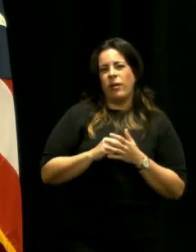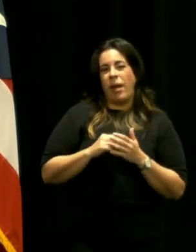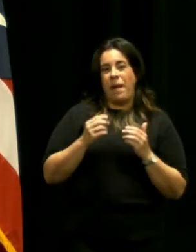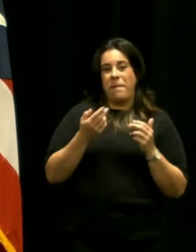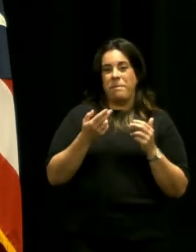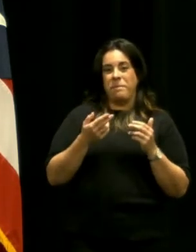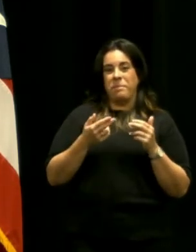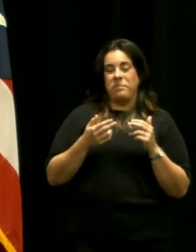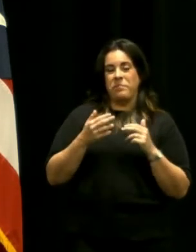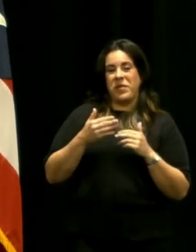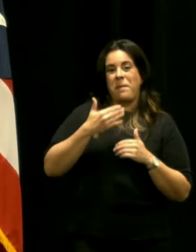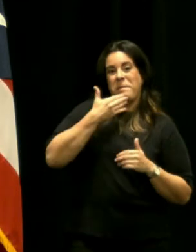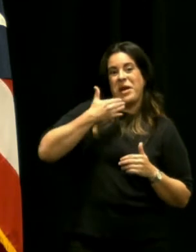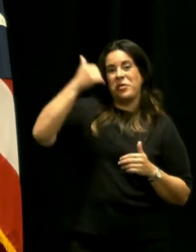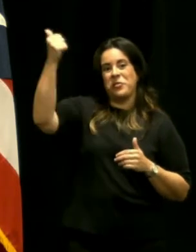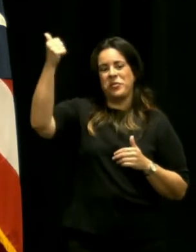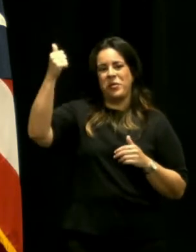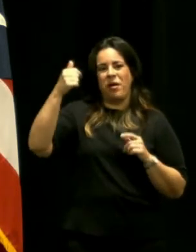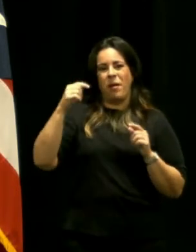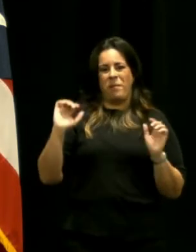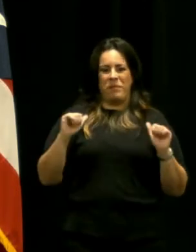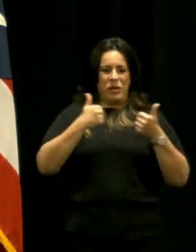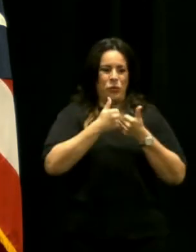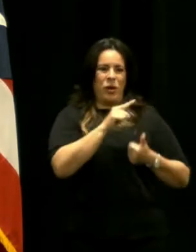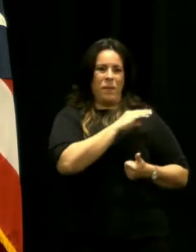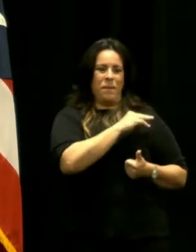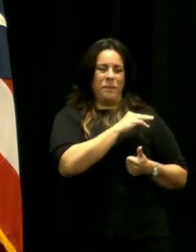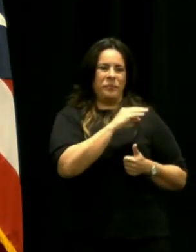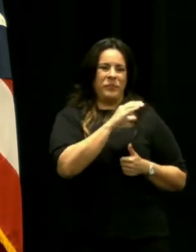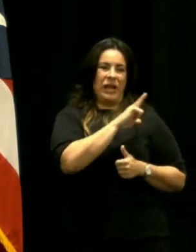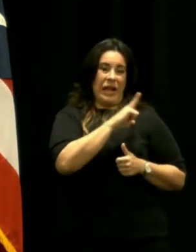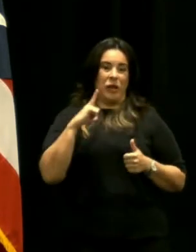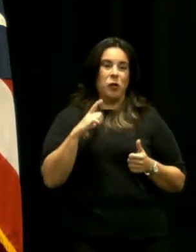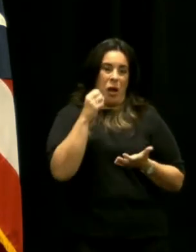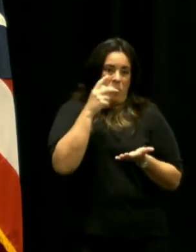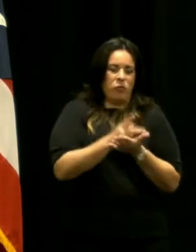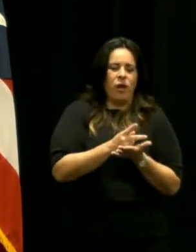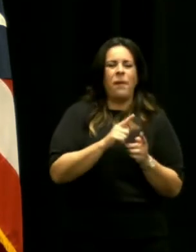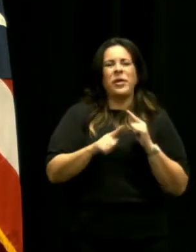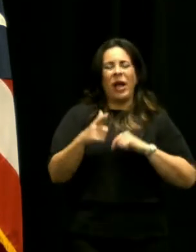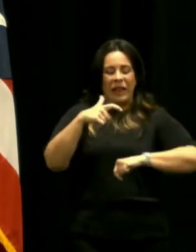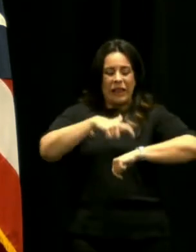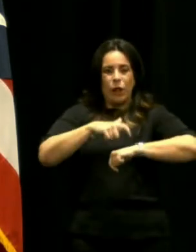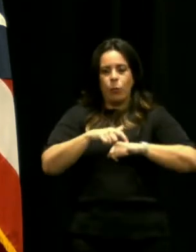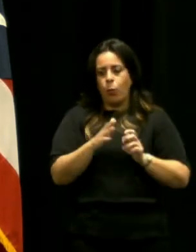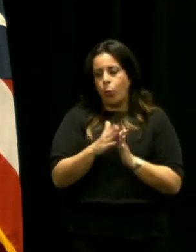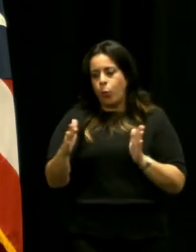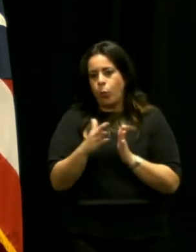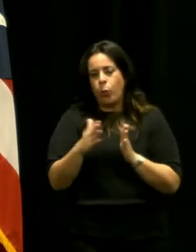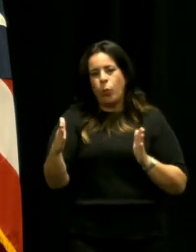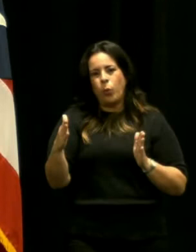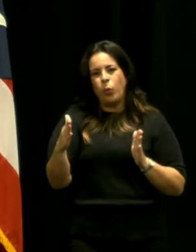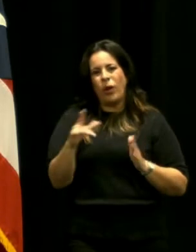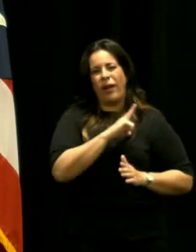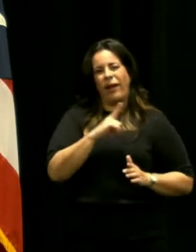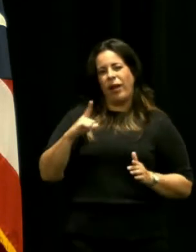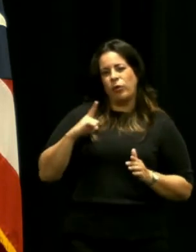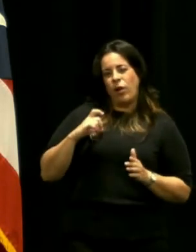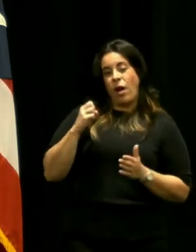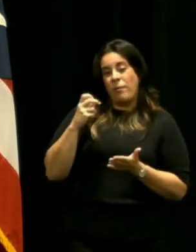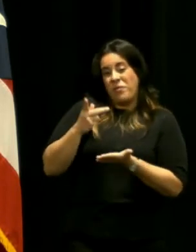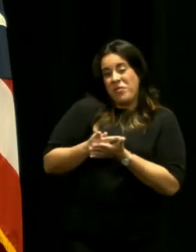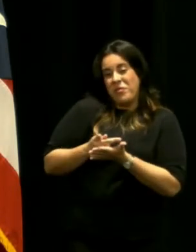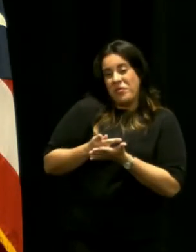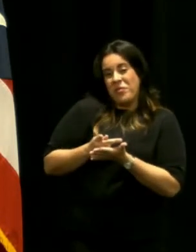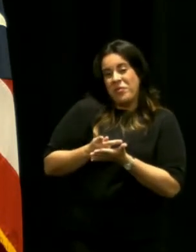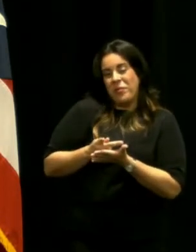mayores que lo que la legislatura aprobó lo que pasa que en el término de tiempo que la legislatura aprueba